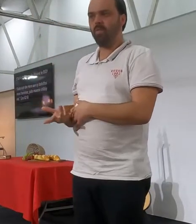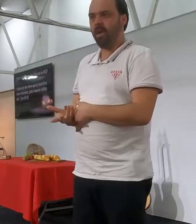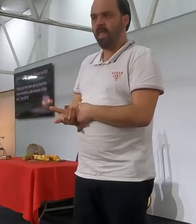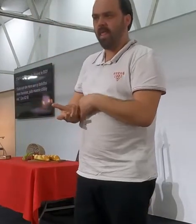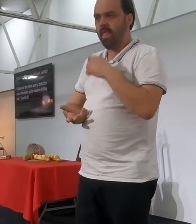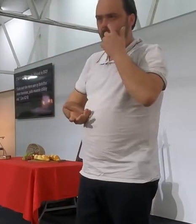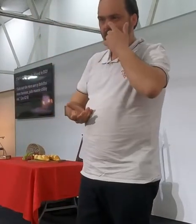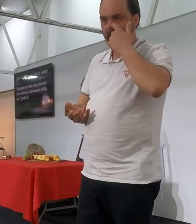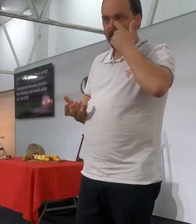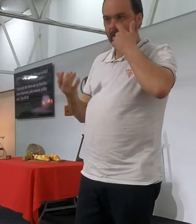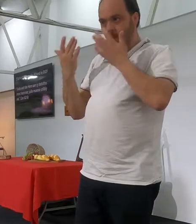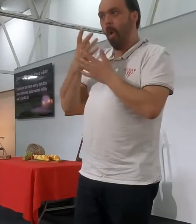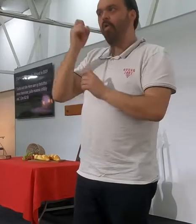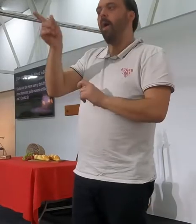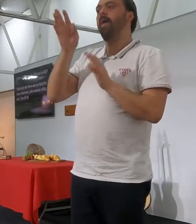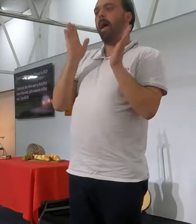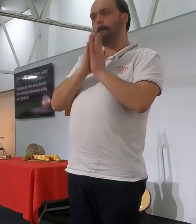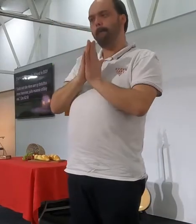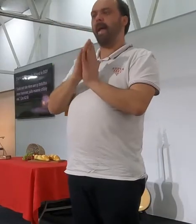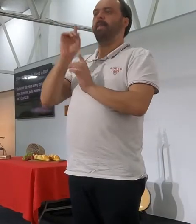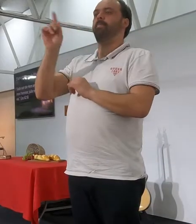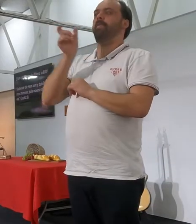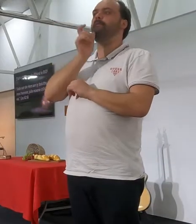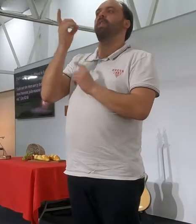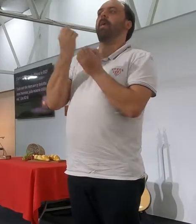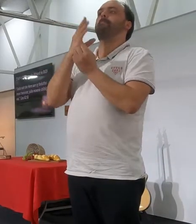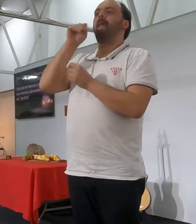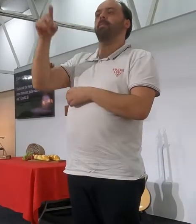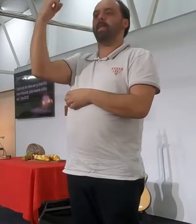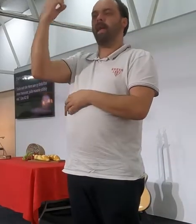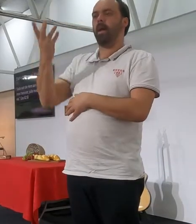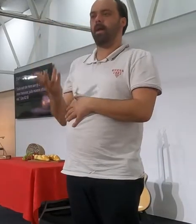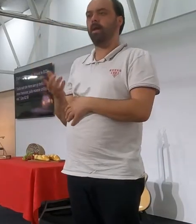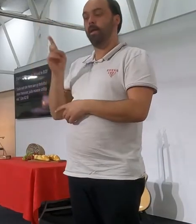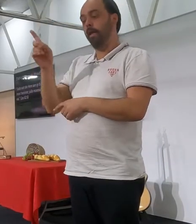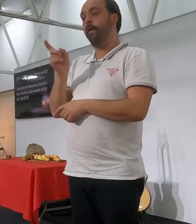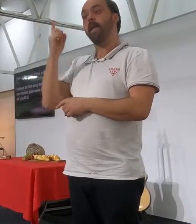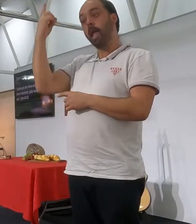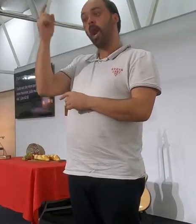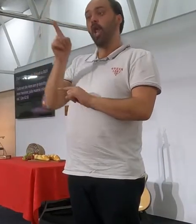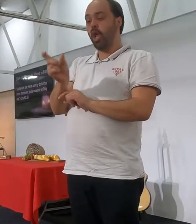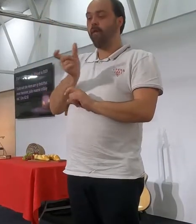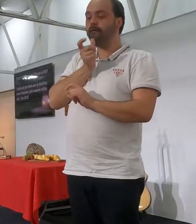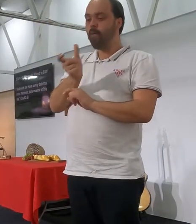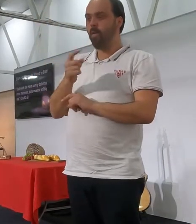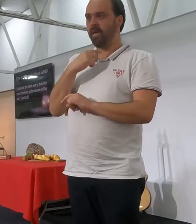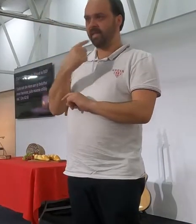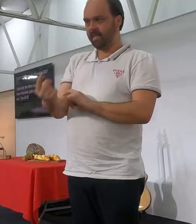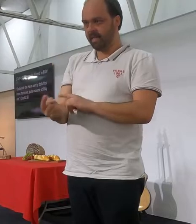ingebed, en jy begin met die Heere praat, Heere, die woord sê, dan moet die veiltal uit my mond uitkom,